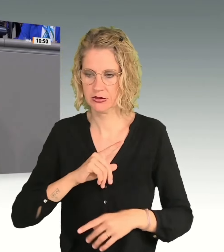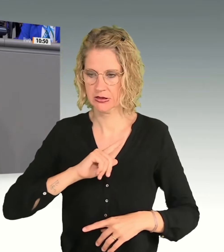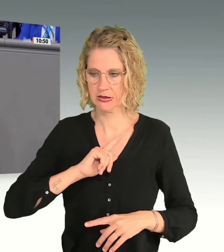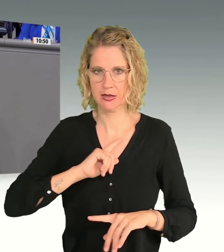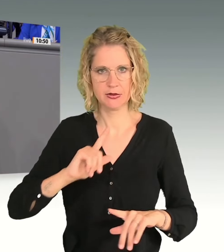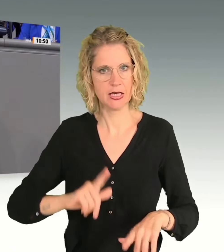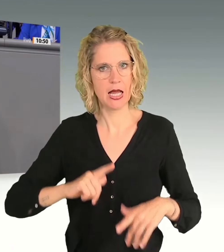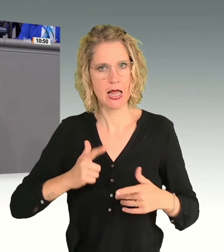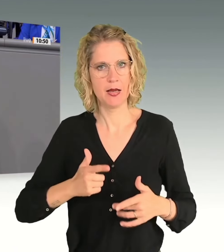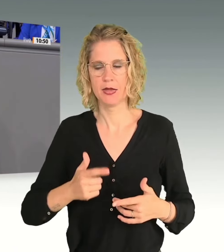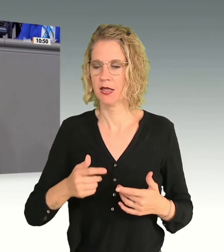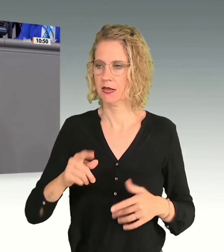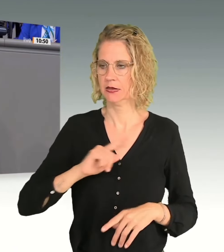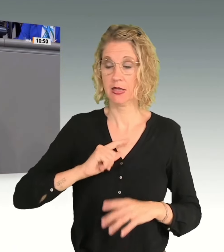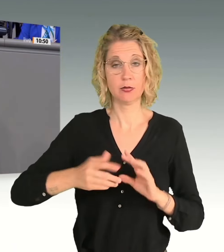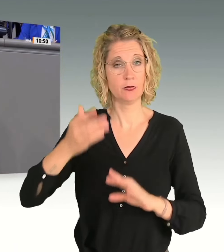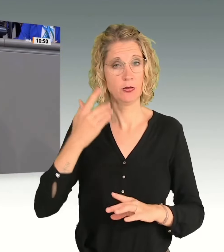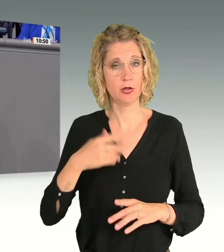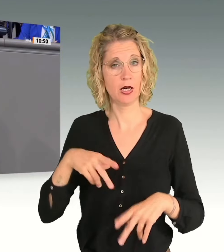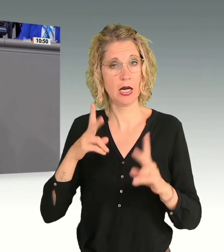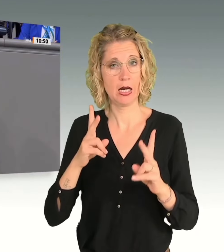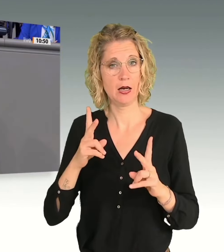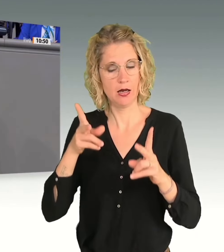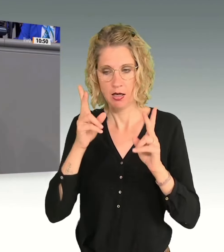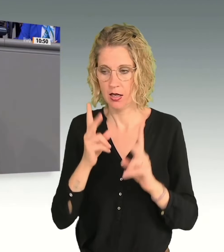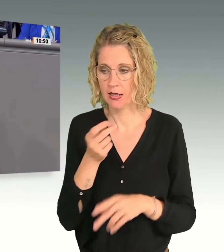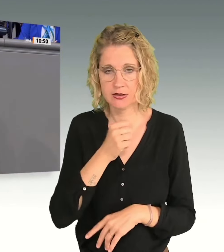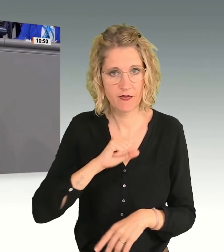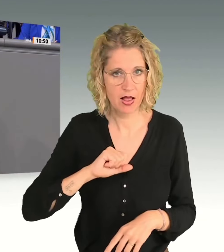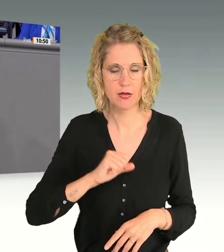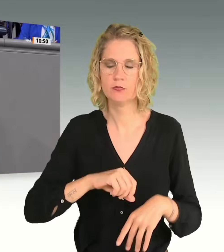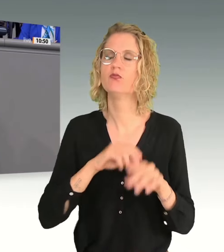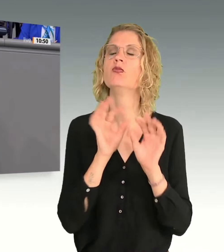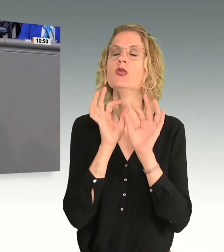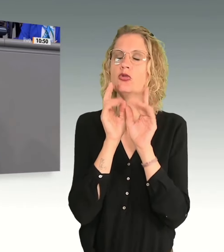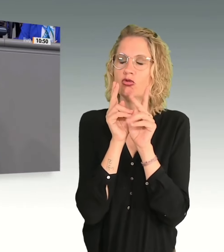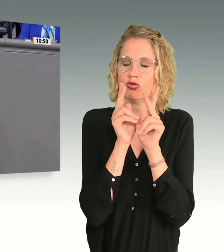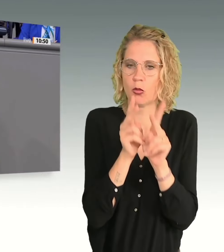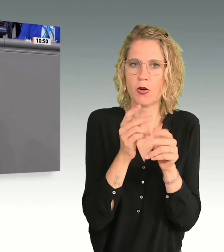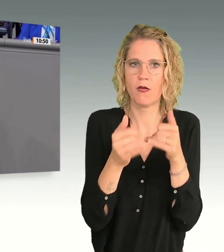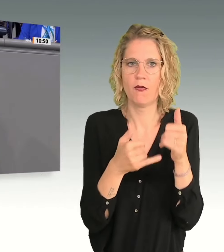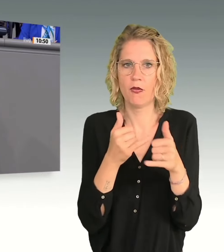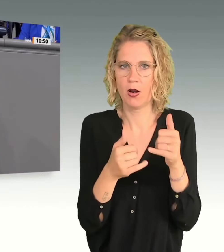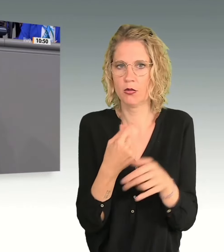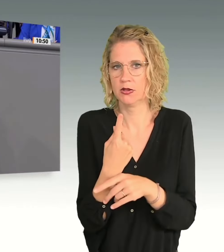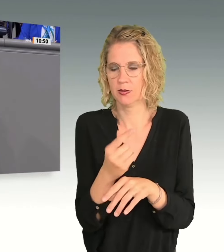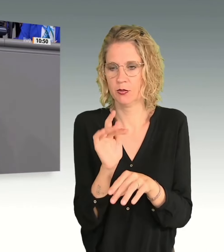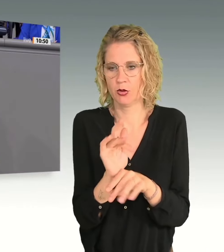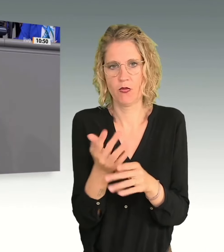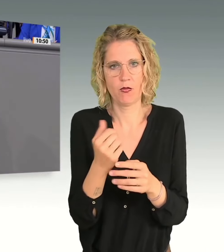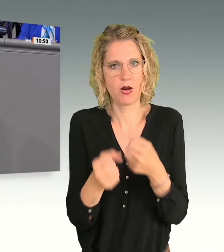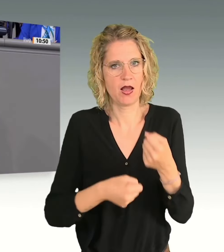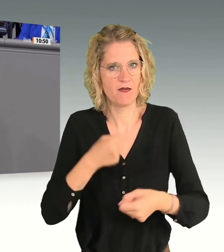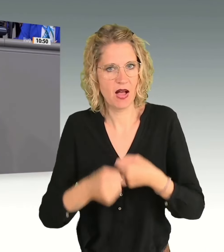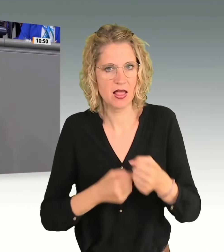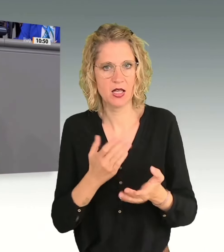Rechtsanwältin. Es ist in der Tat so, dass Frauen, die von Gewalt betroffen sind, häufig schon